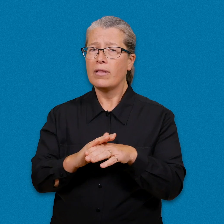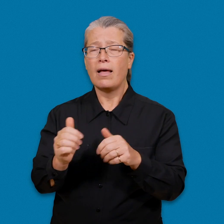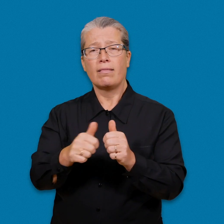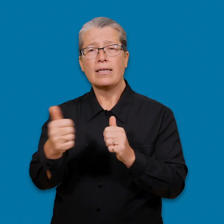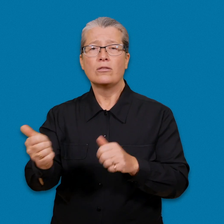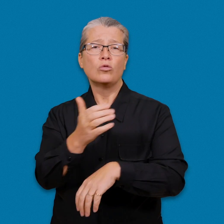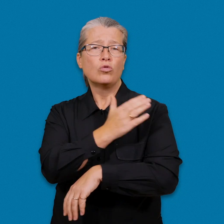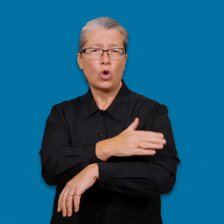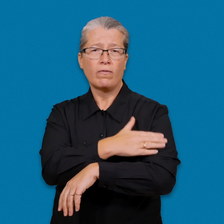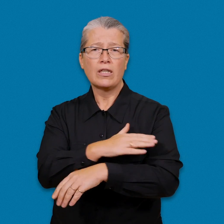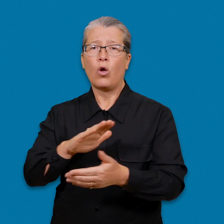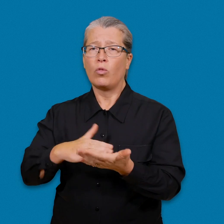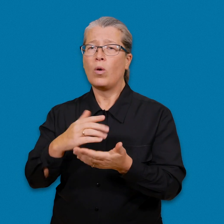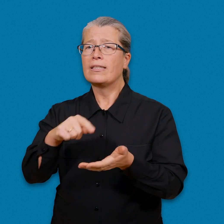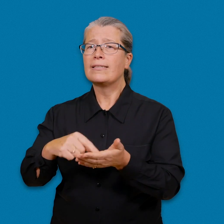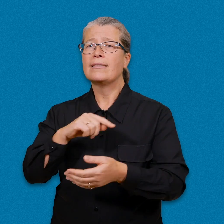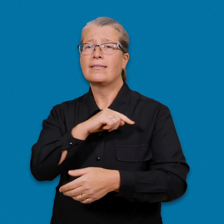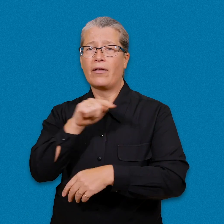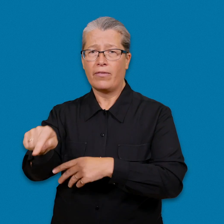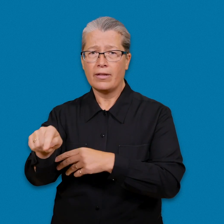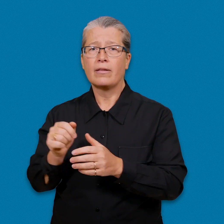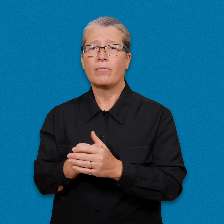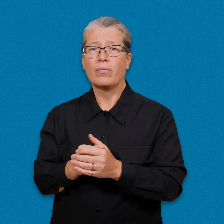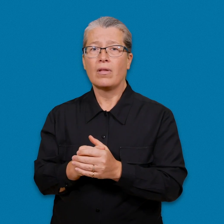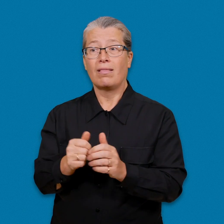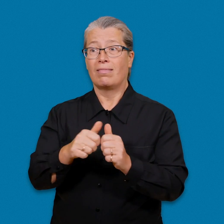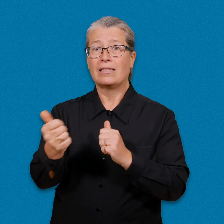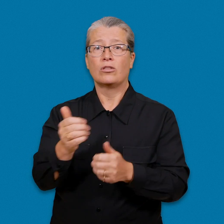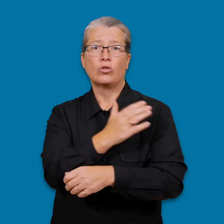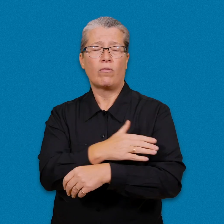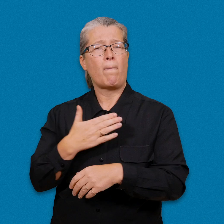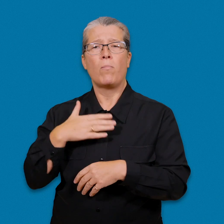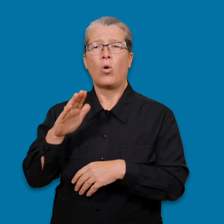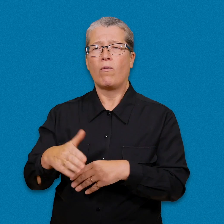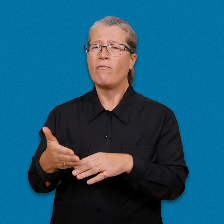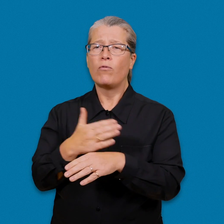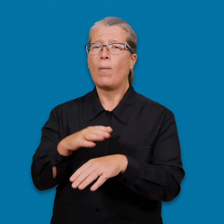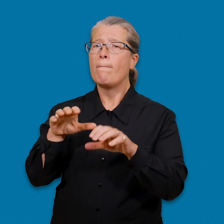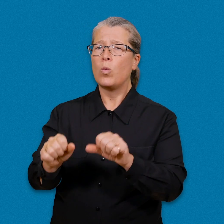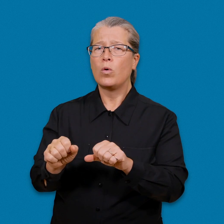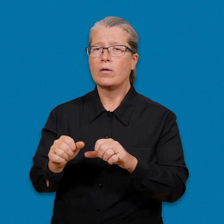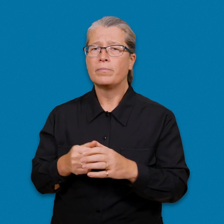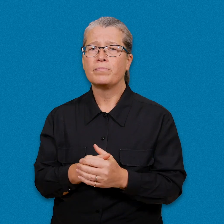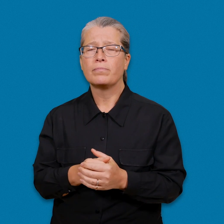distansservicen vid centret för tolktjänst för personer med funktionsnedsättning. Tjänsten fungerar utan